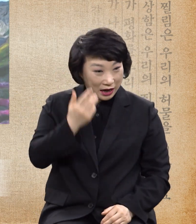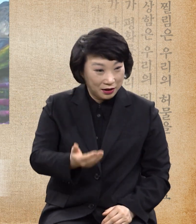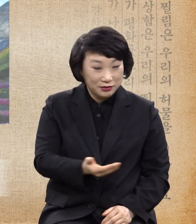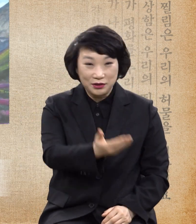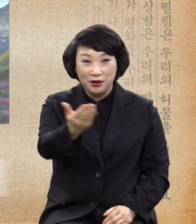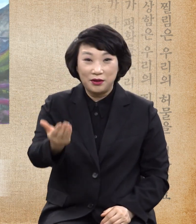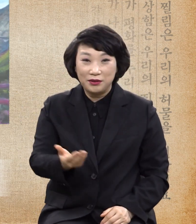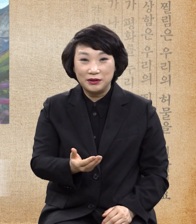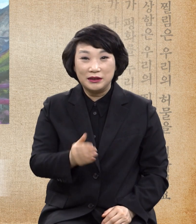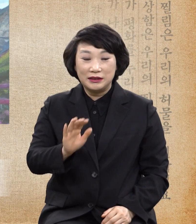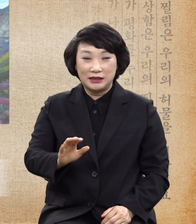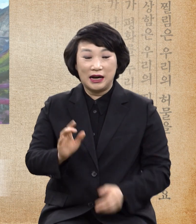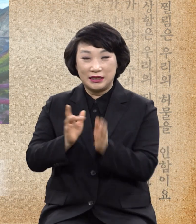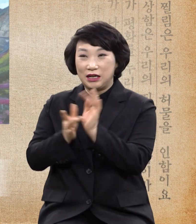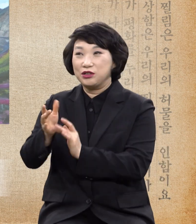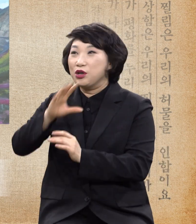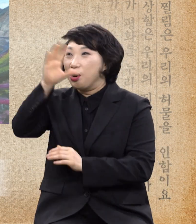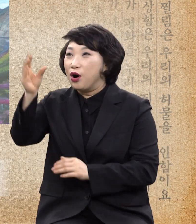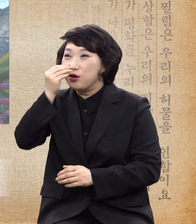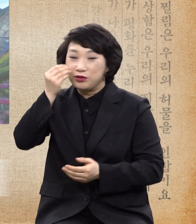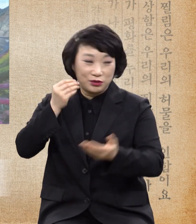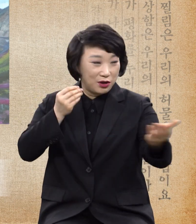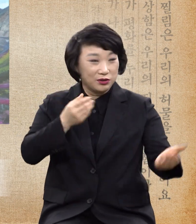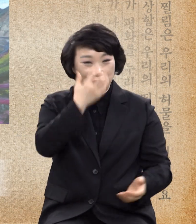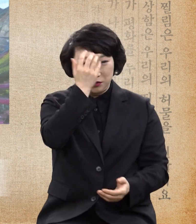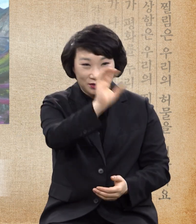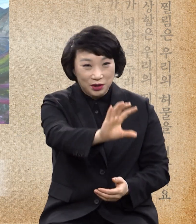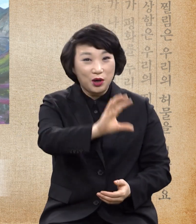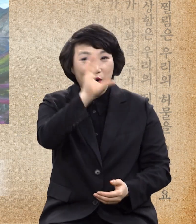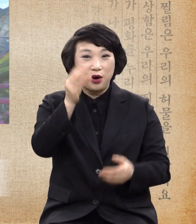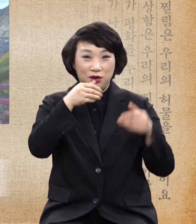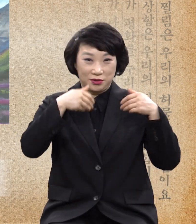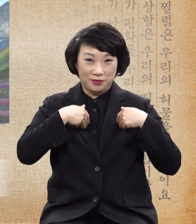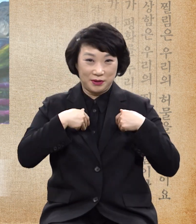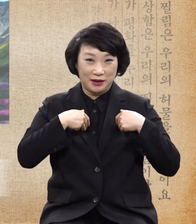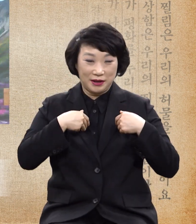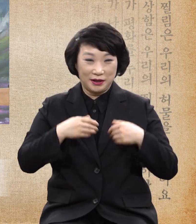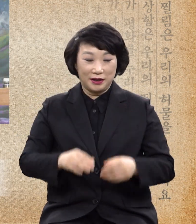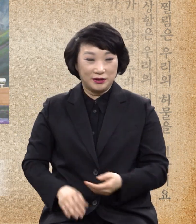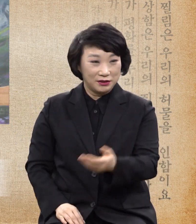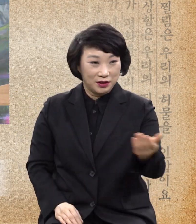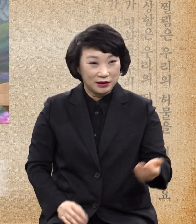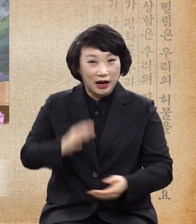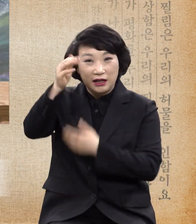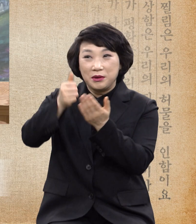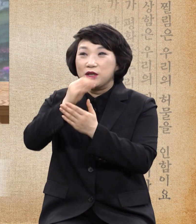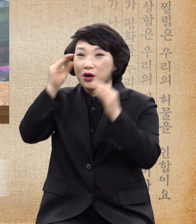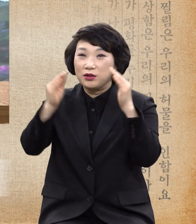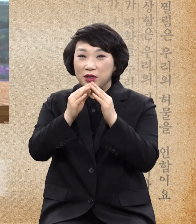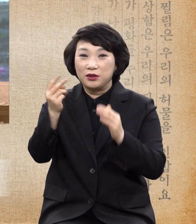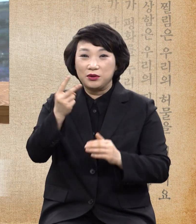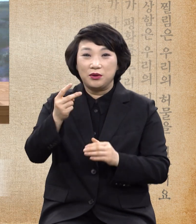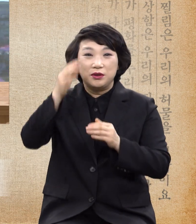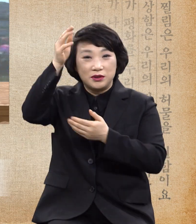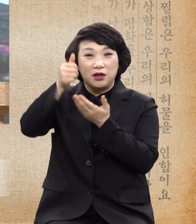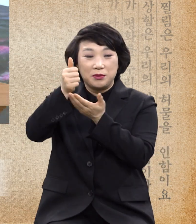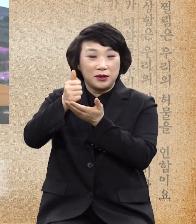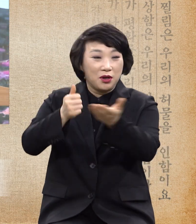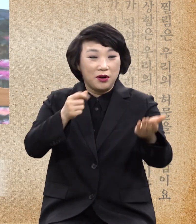내가 거룩하니 너희도 거룩하라 너희가 하나님의 전인 것과 성령이 구하는